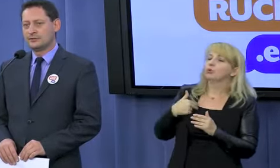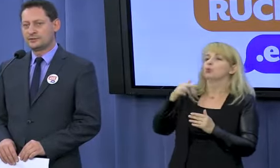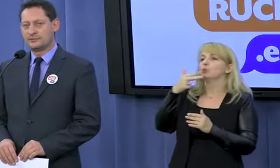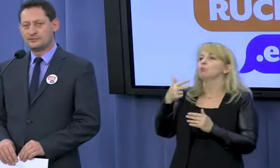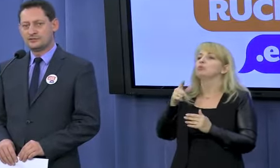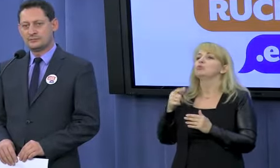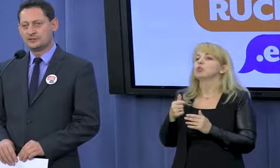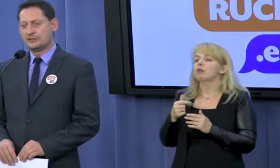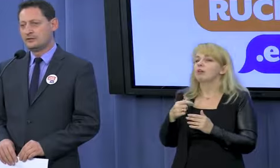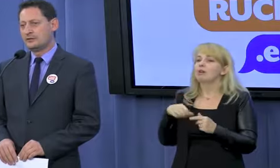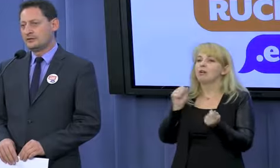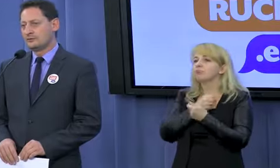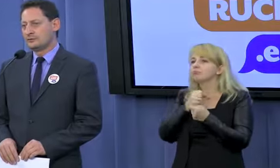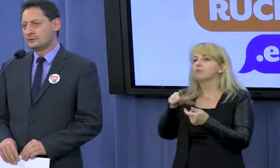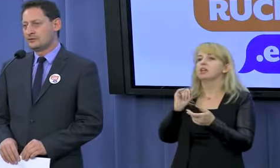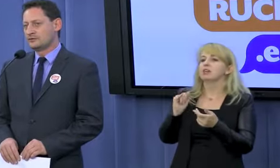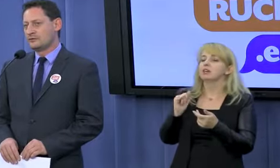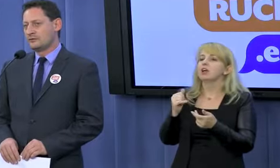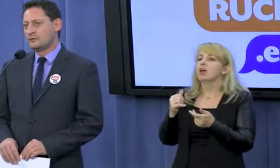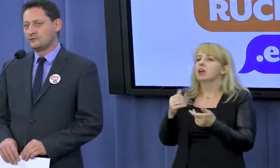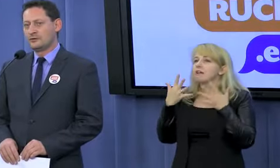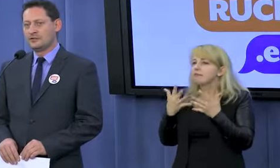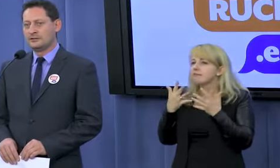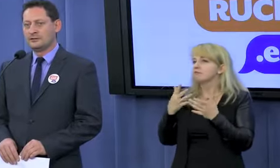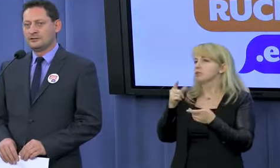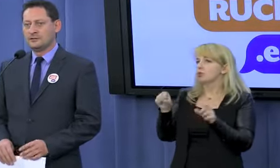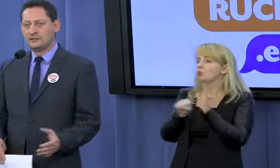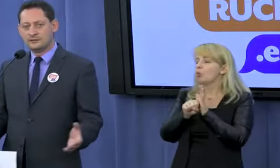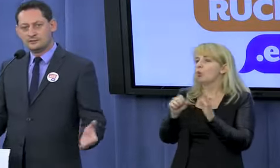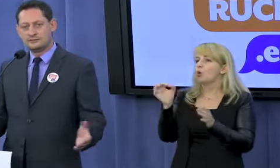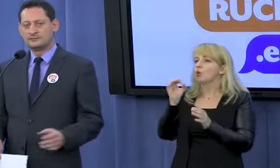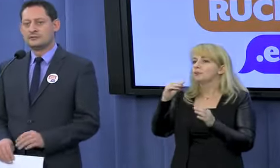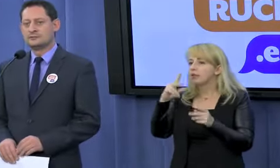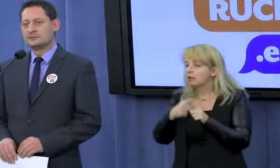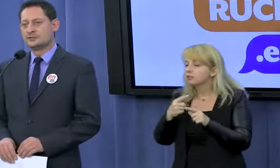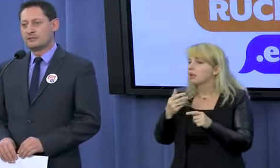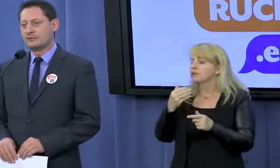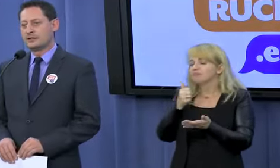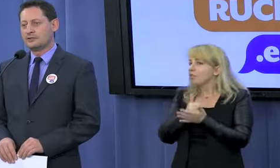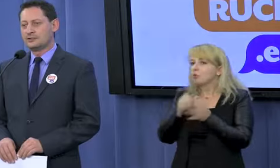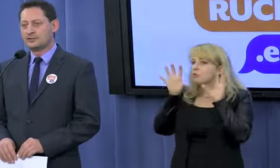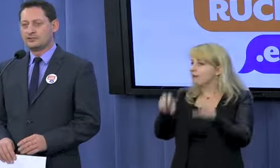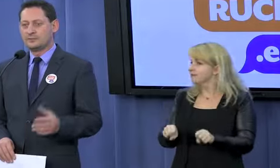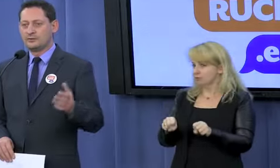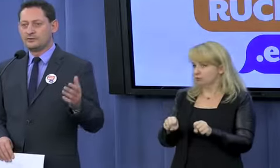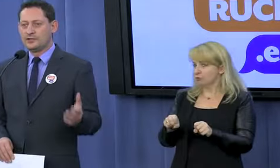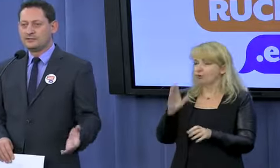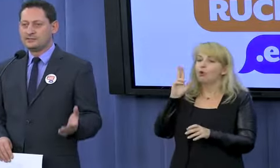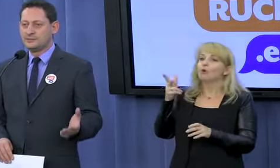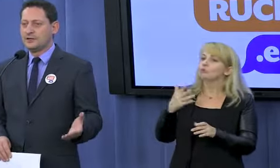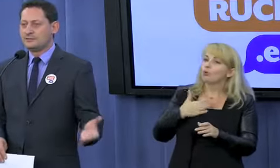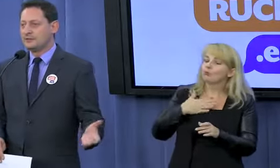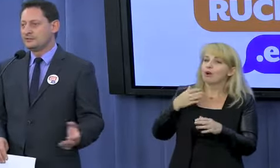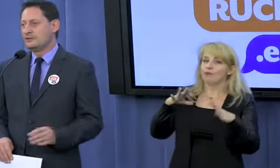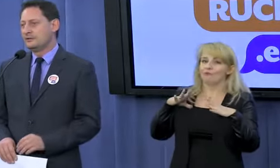nie da się powstrzymać, a człowiek, który dostał wolną wolę działa tak, a nie inaczej, że pedofilia